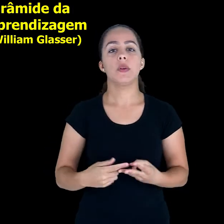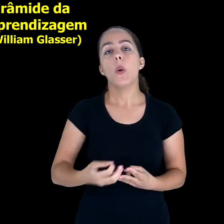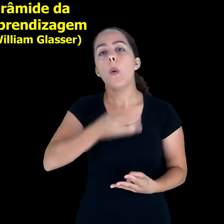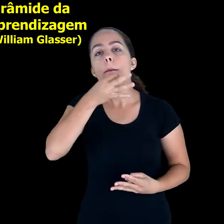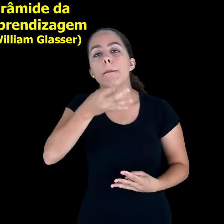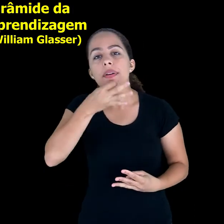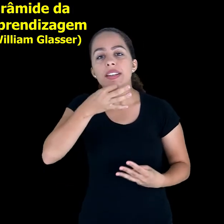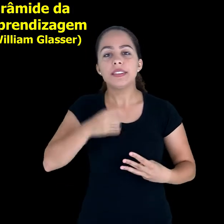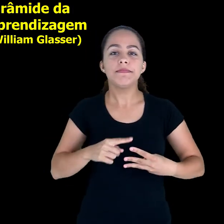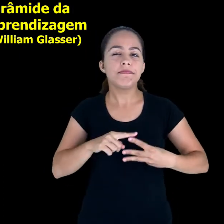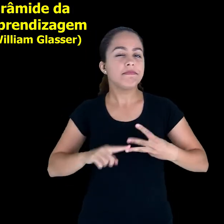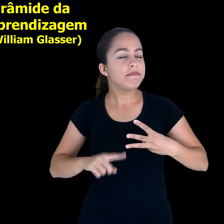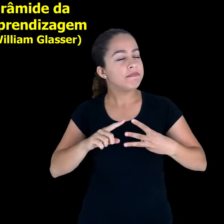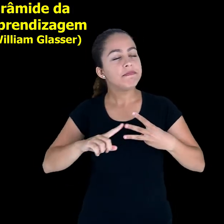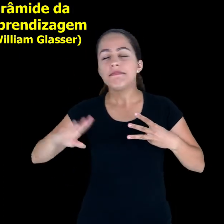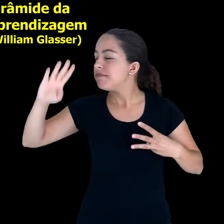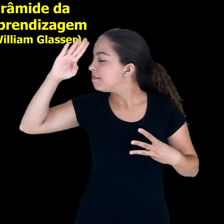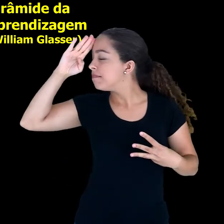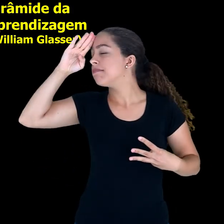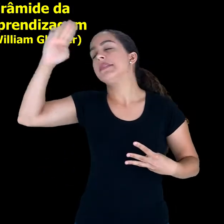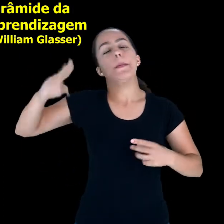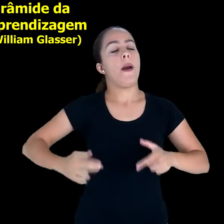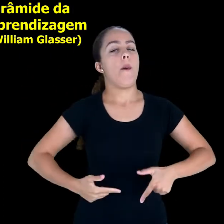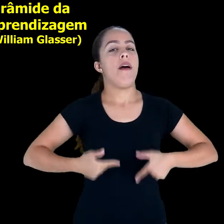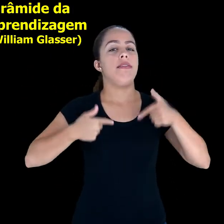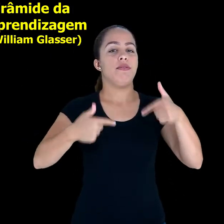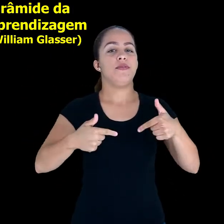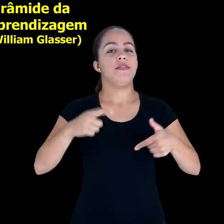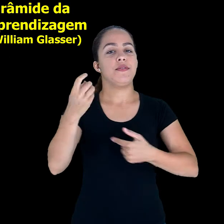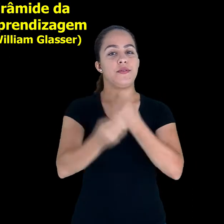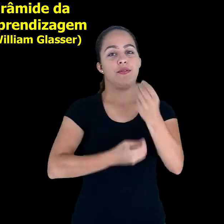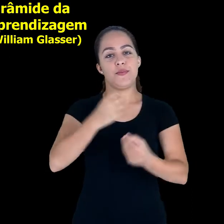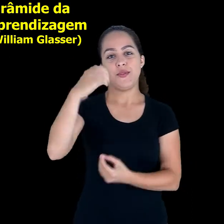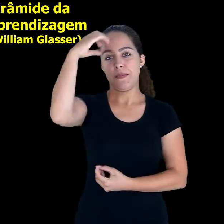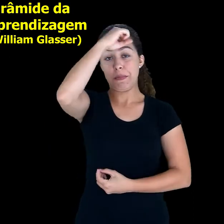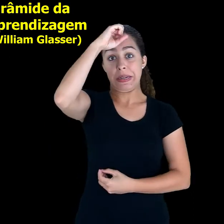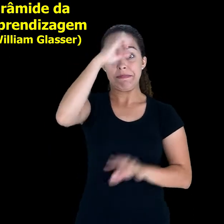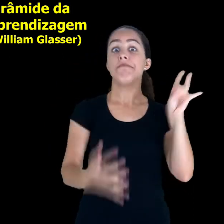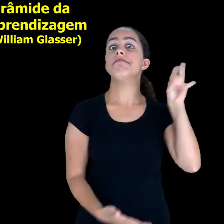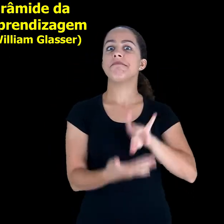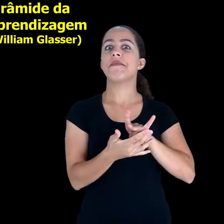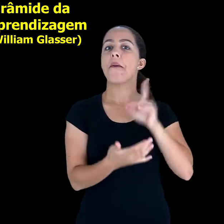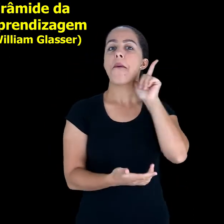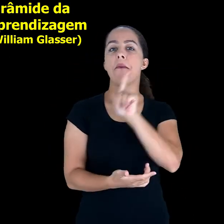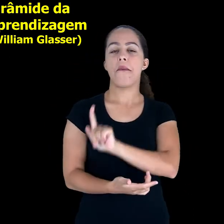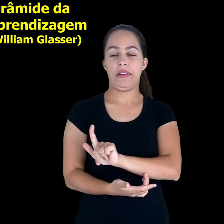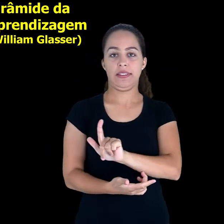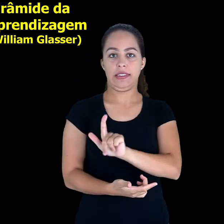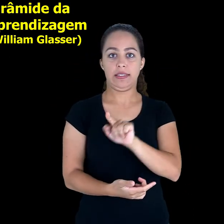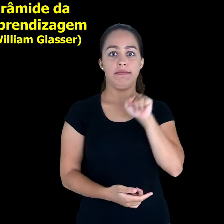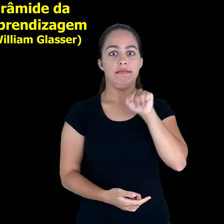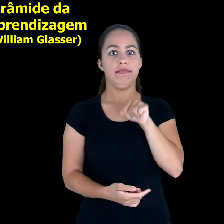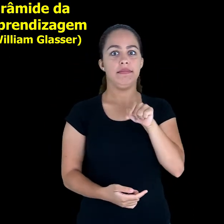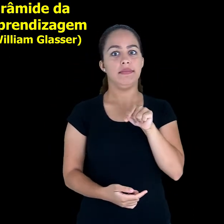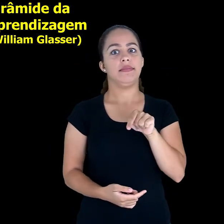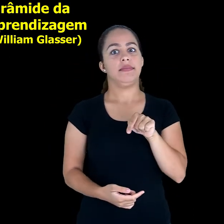argumentando, estão nos níveis mais ativos de aprendizagem e que teria,